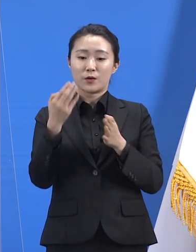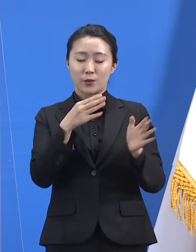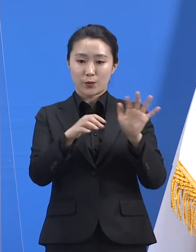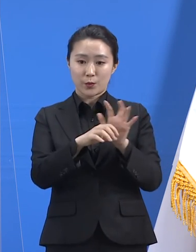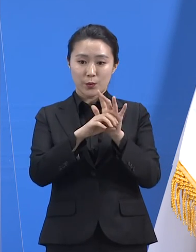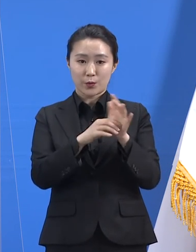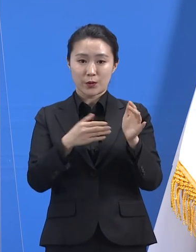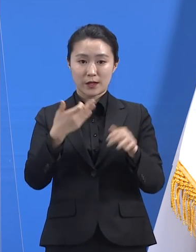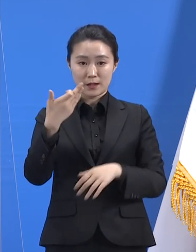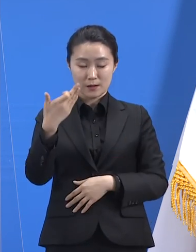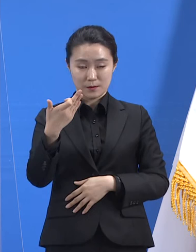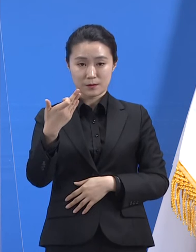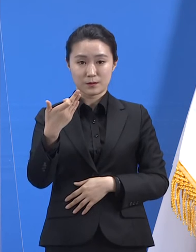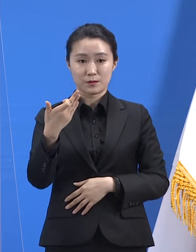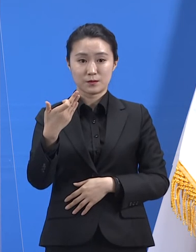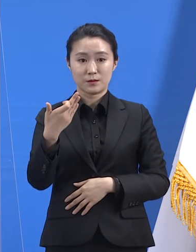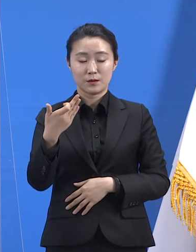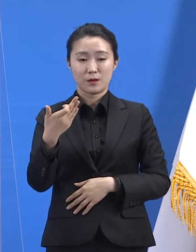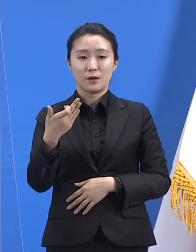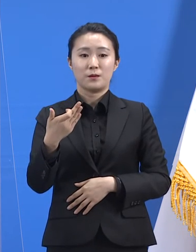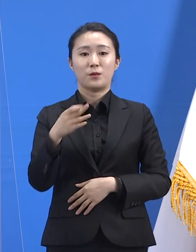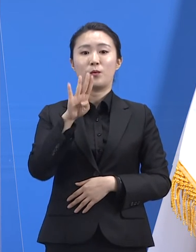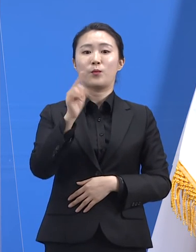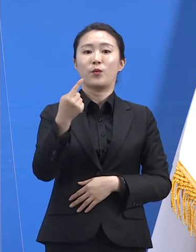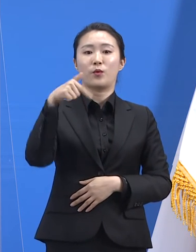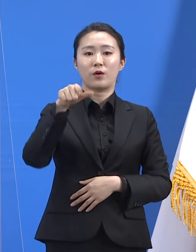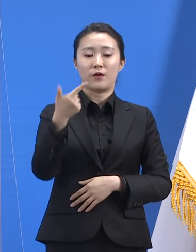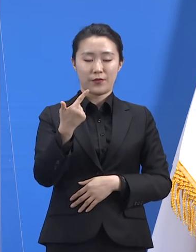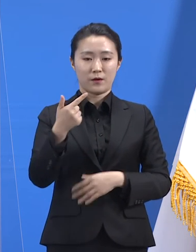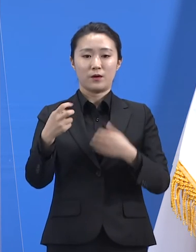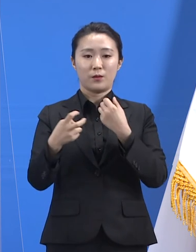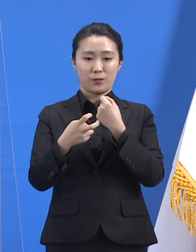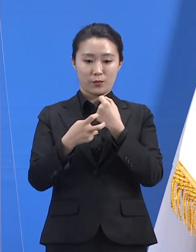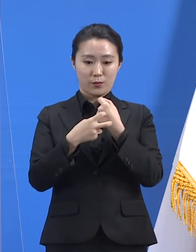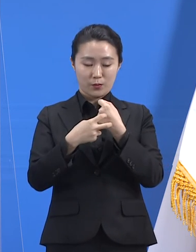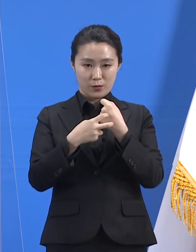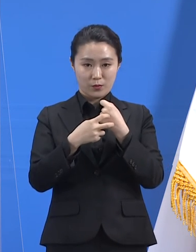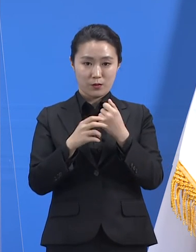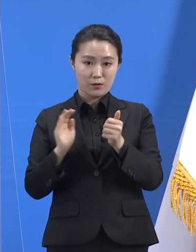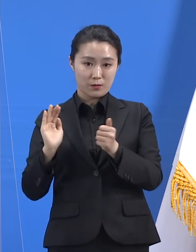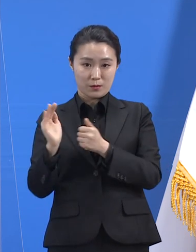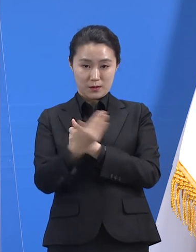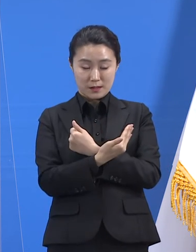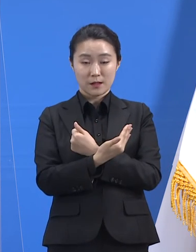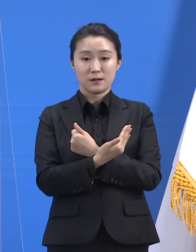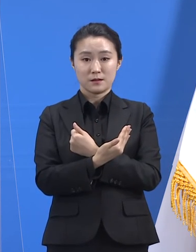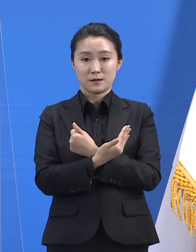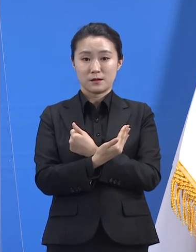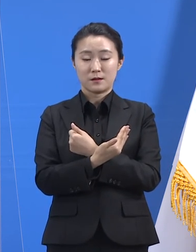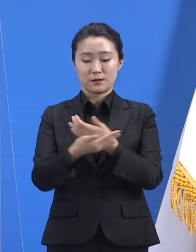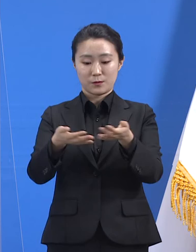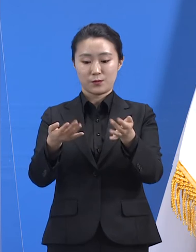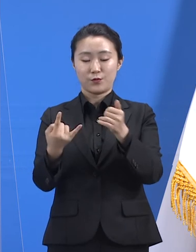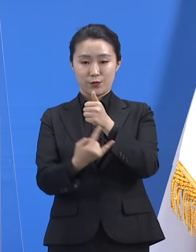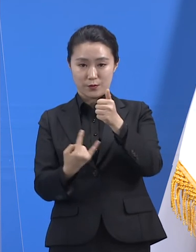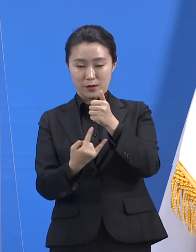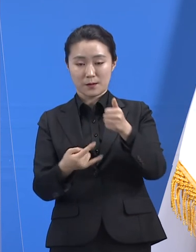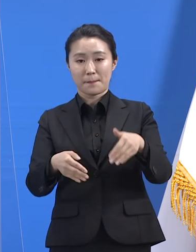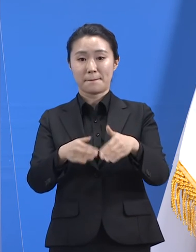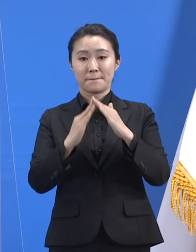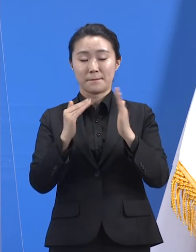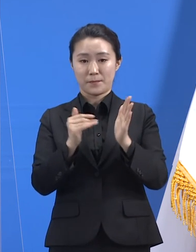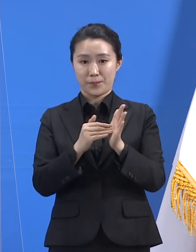코로나19 긴급대응단, 보건건강국, 시군구보건소, 병상 배정을 맡은 환자관리반,